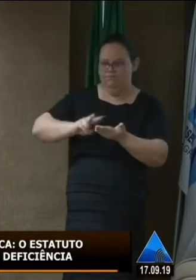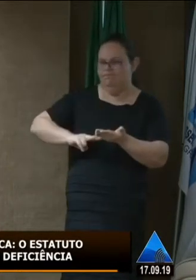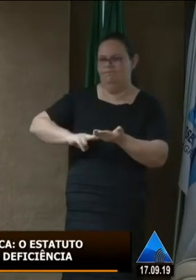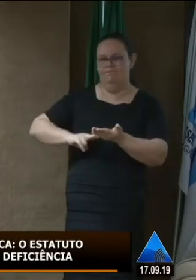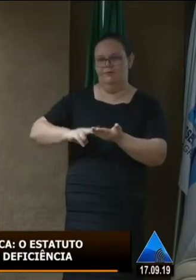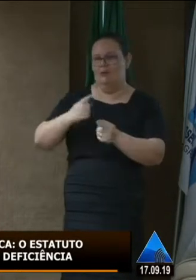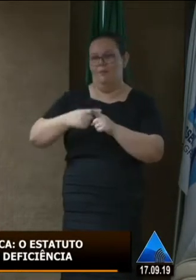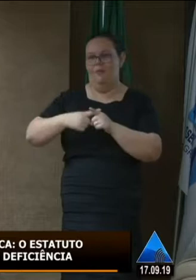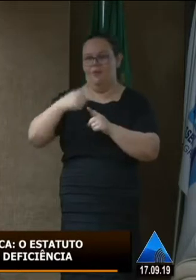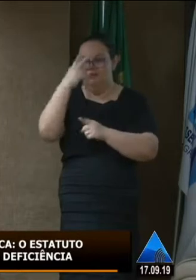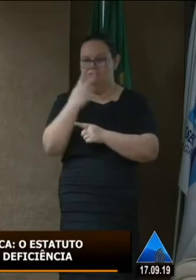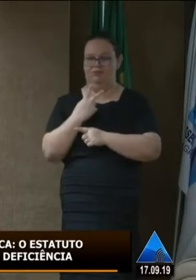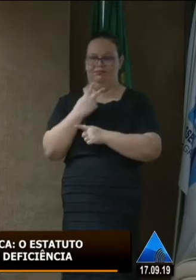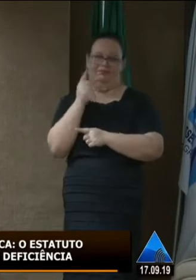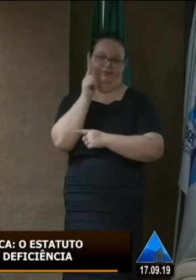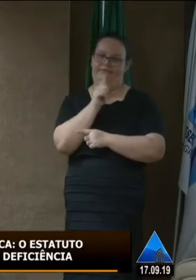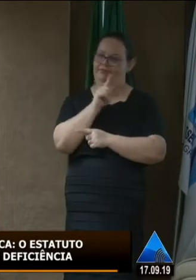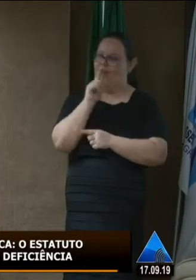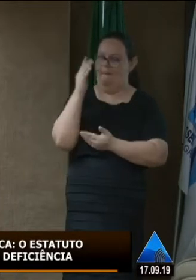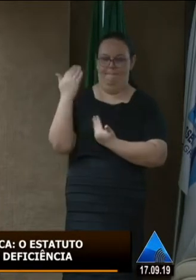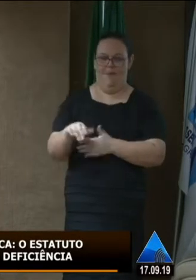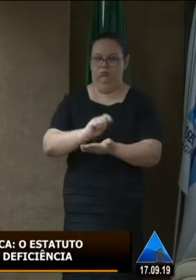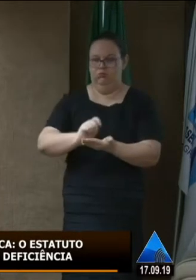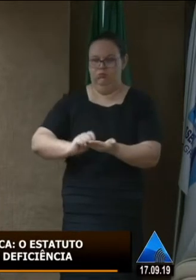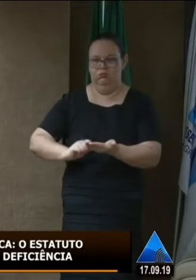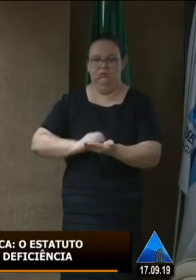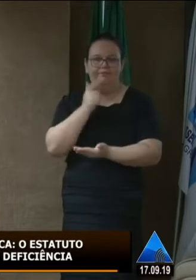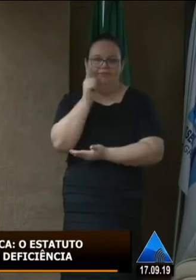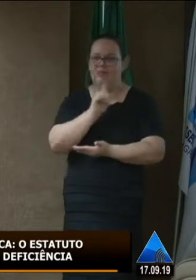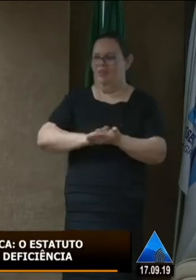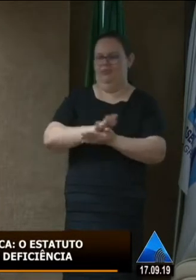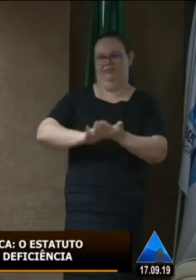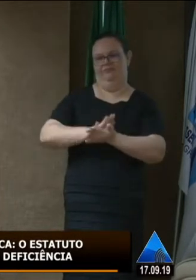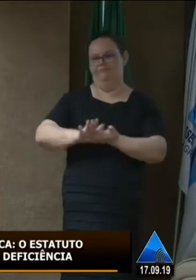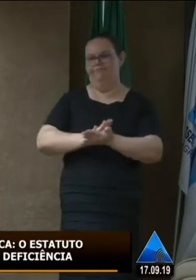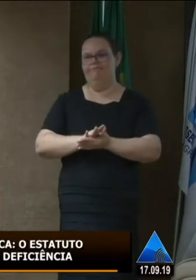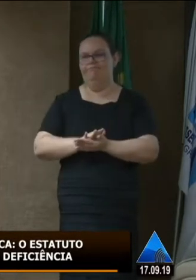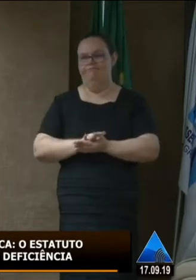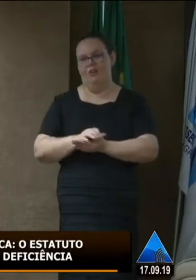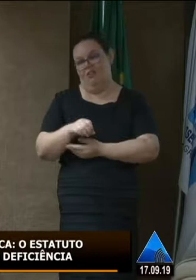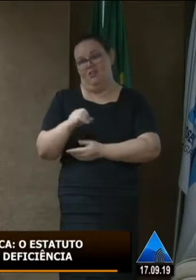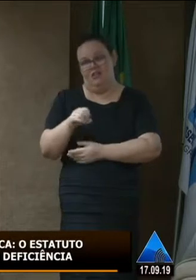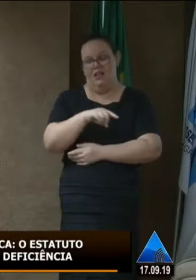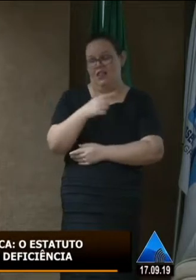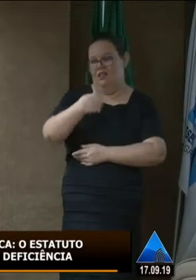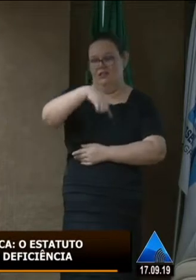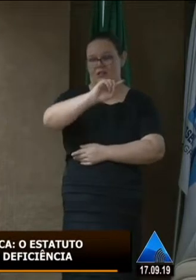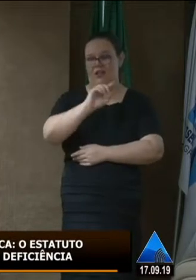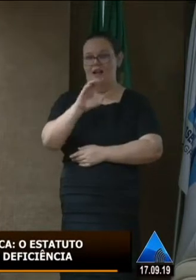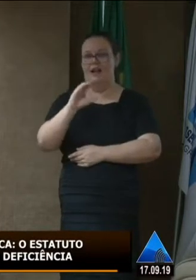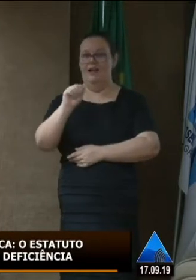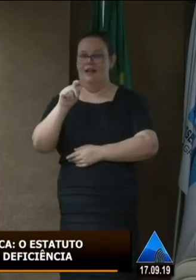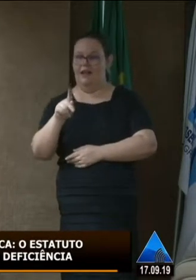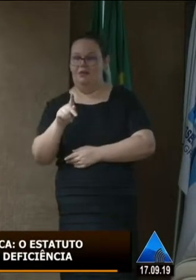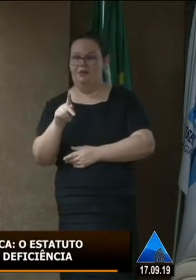sem conseguir produzir, sem conseguir fazer uma prova escrita, né? Então, se ele não vai ao CAP ou a uma instituição especializada, ele não